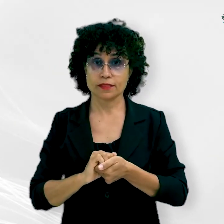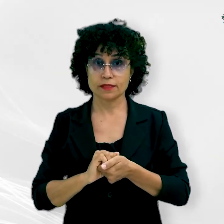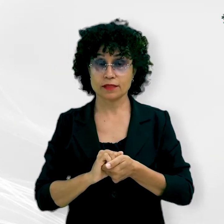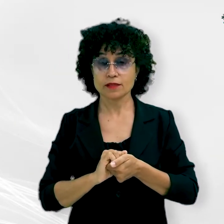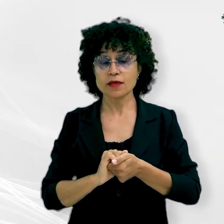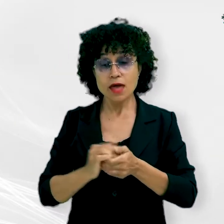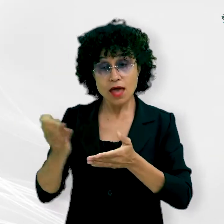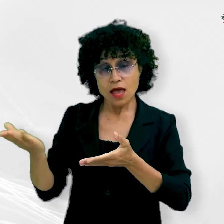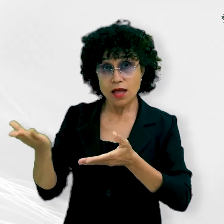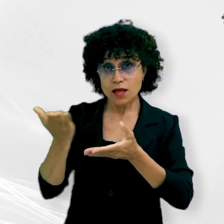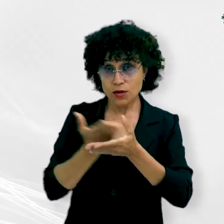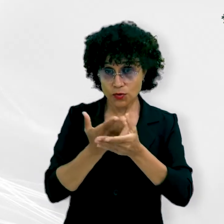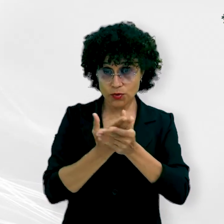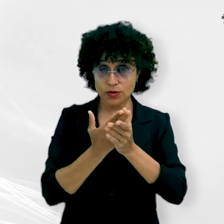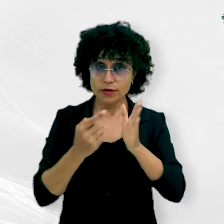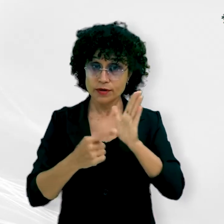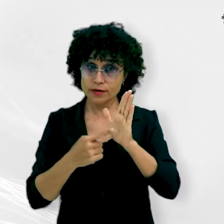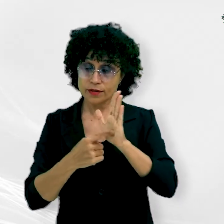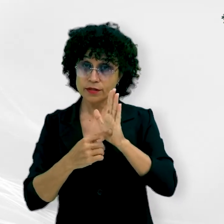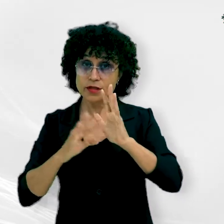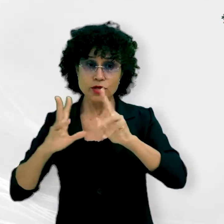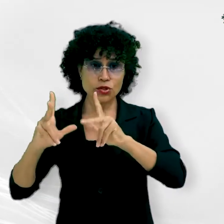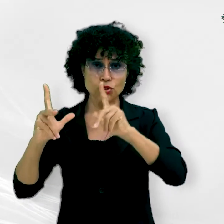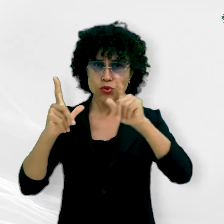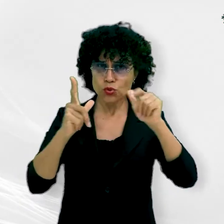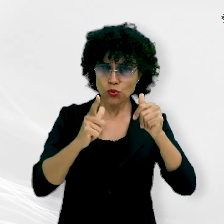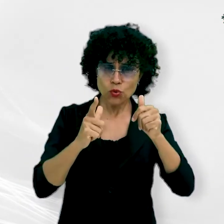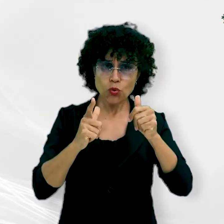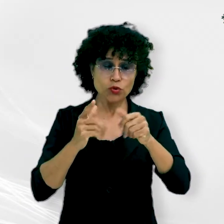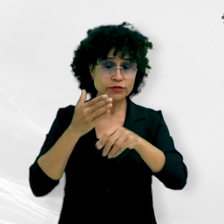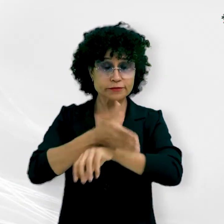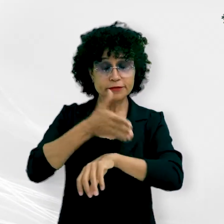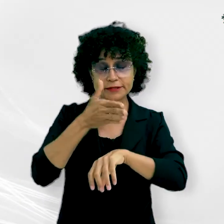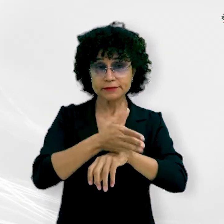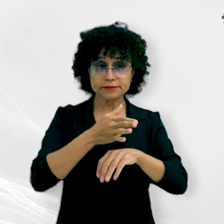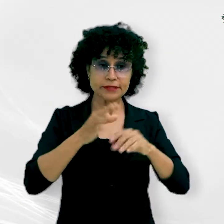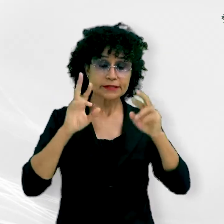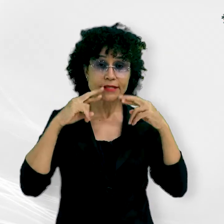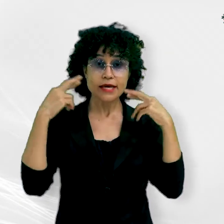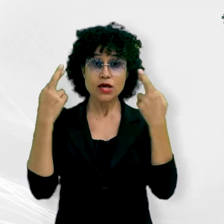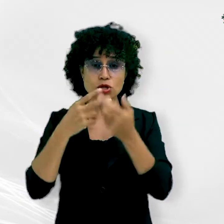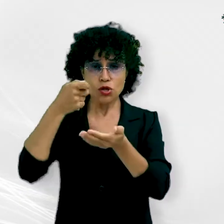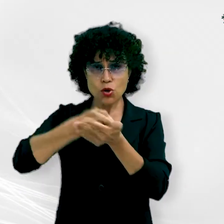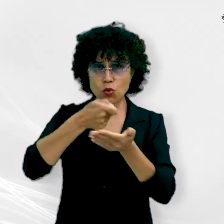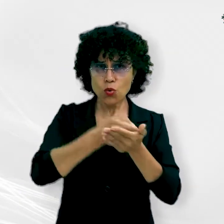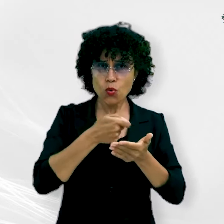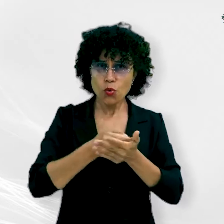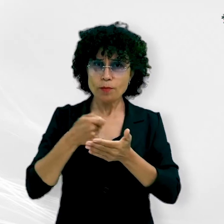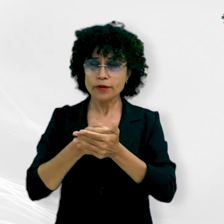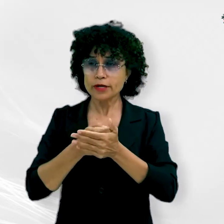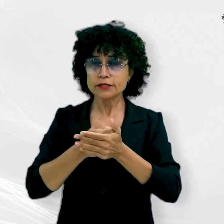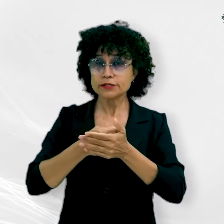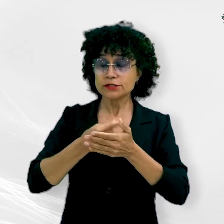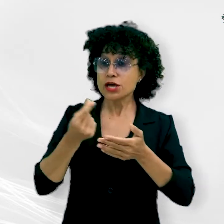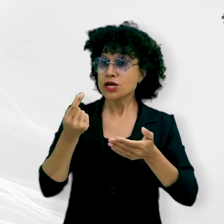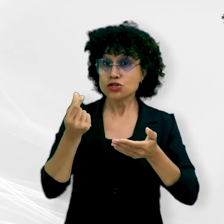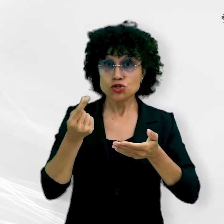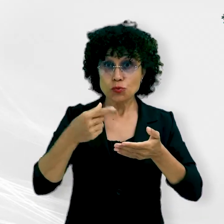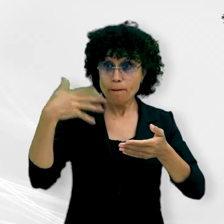efeito maléfico da judicialização, apontado por praticamente todos os participantes da reunião, é a cobrança de preços exorbitantes